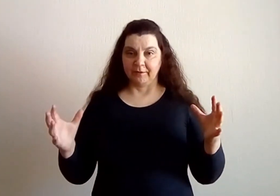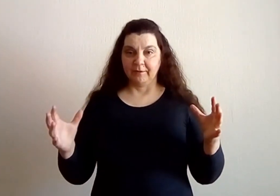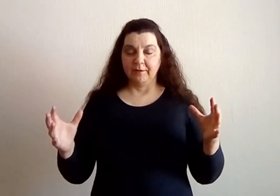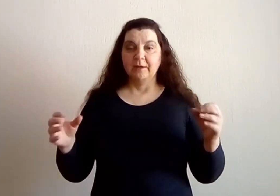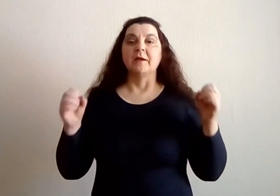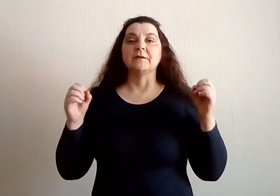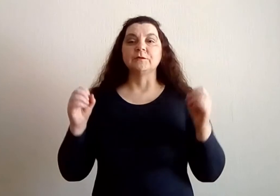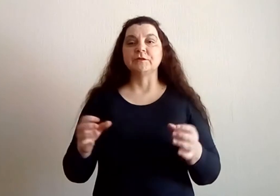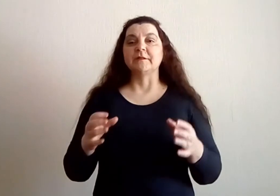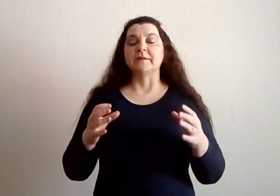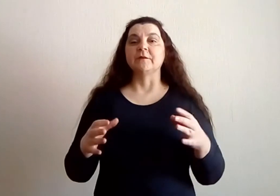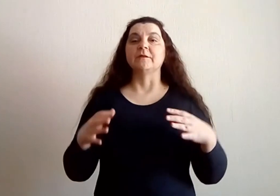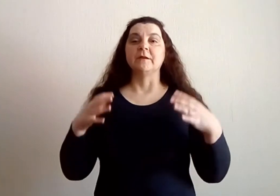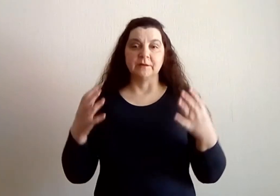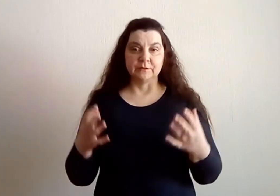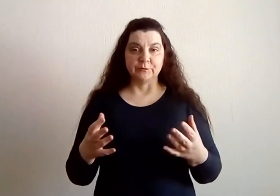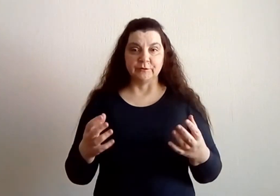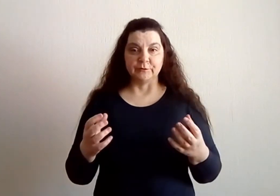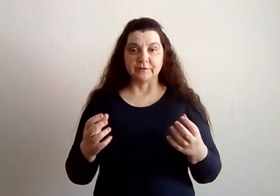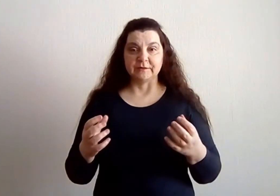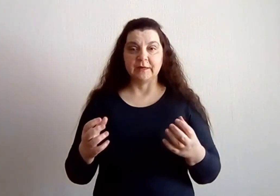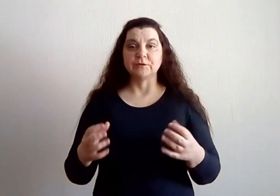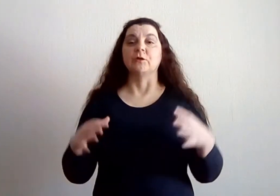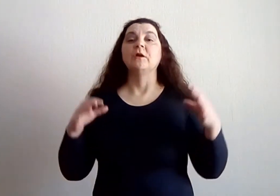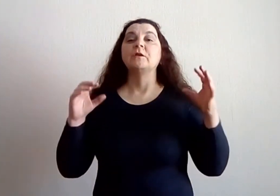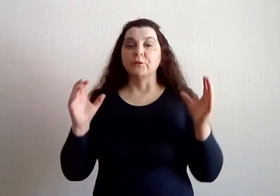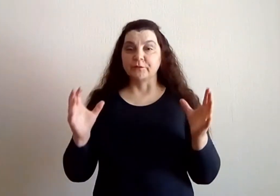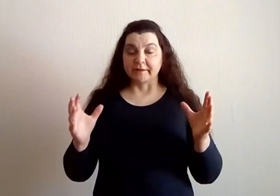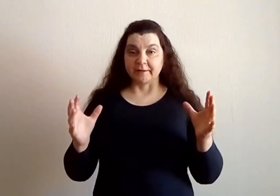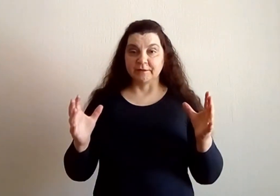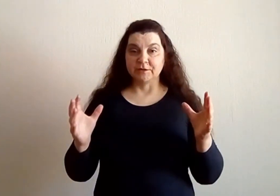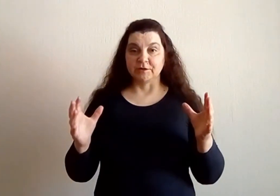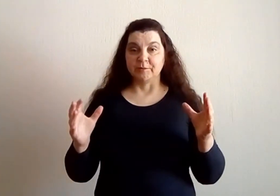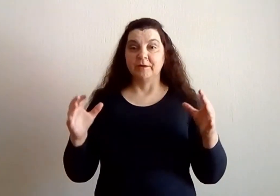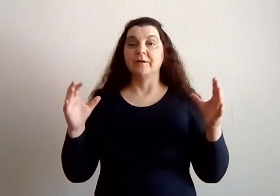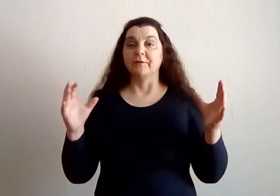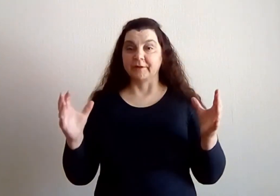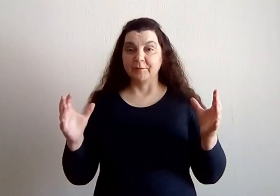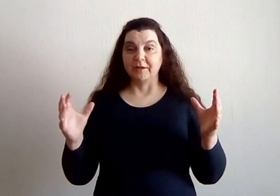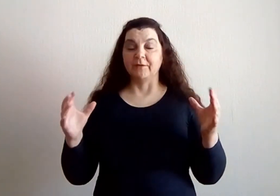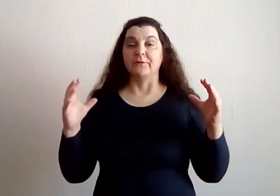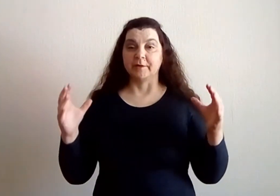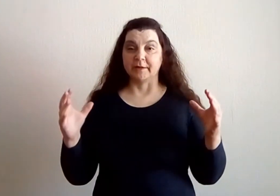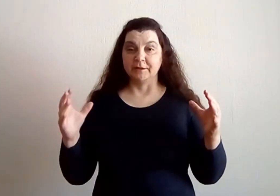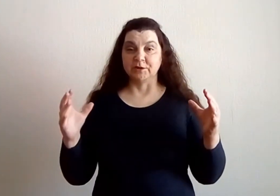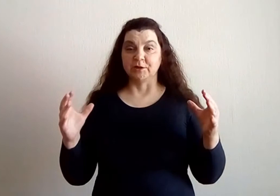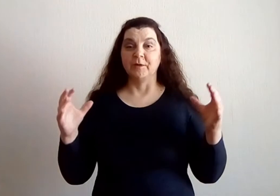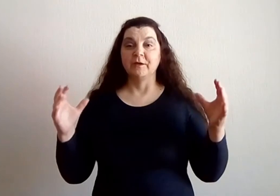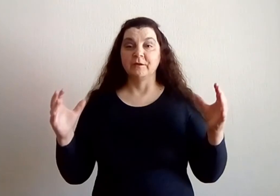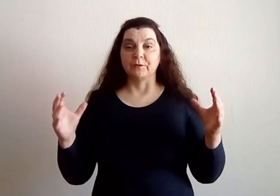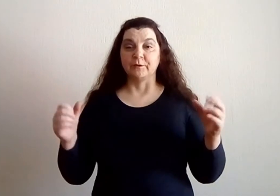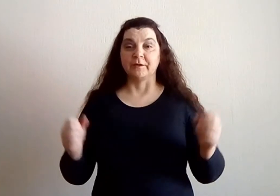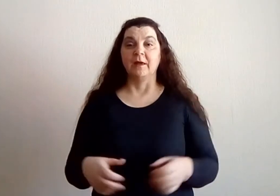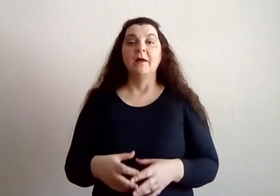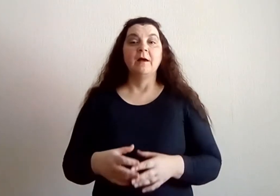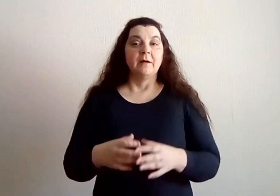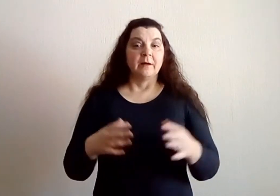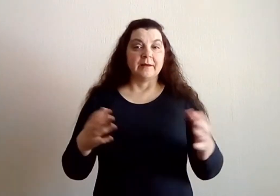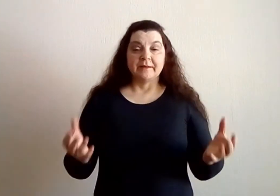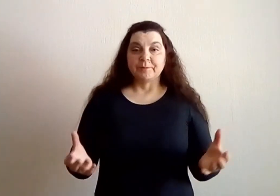Это нужно сделать ту или иную задачу, но в ограниченном времени, в ограниченном сроке. Хотя, в